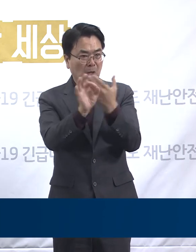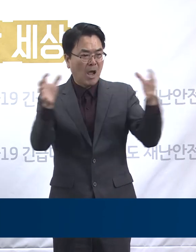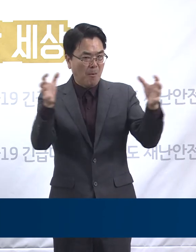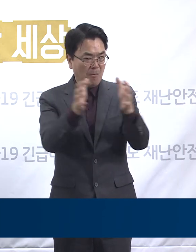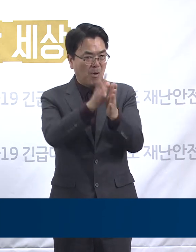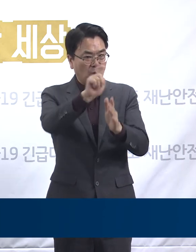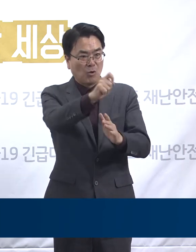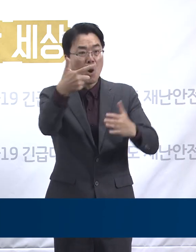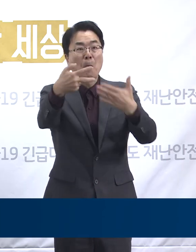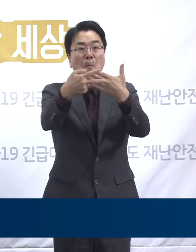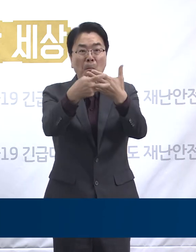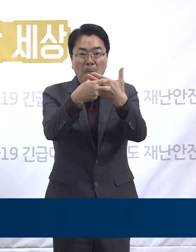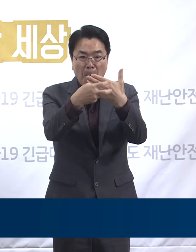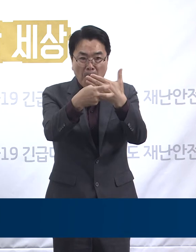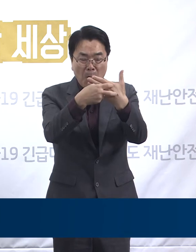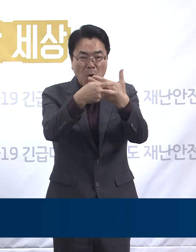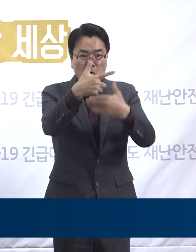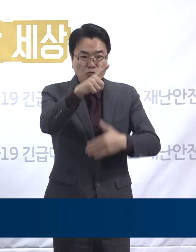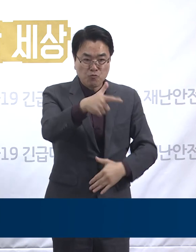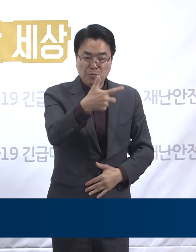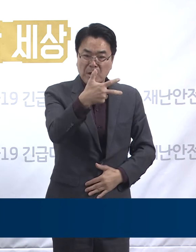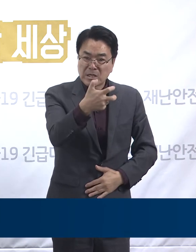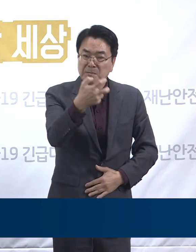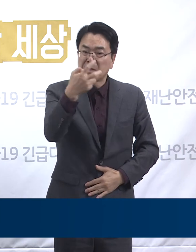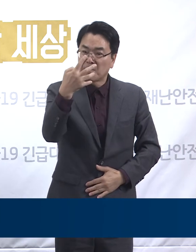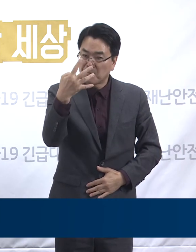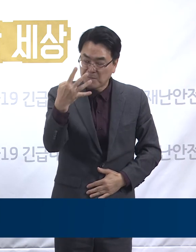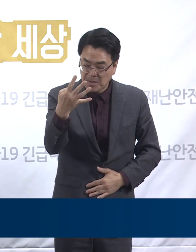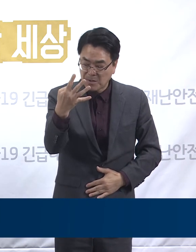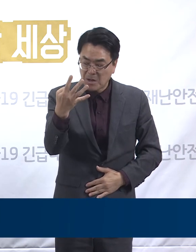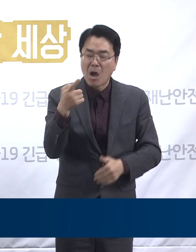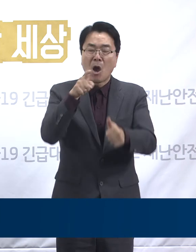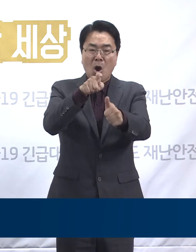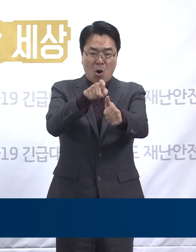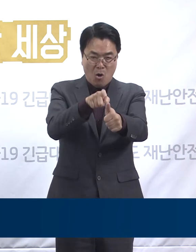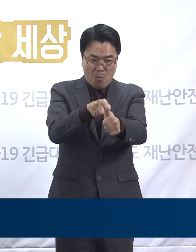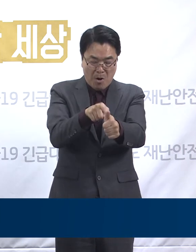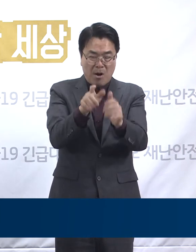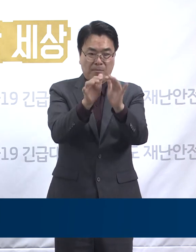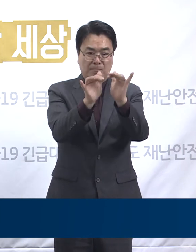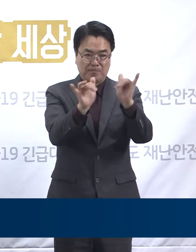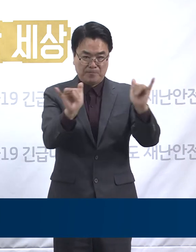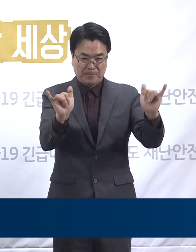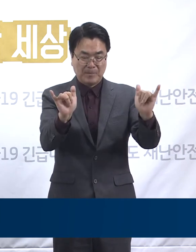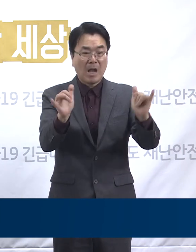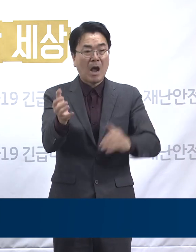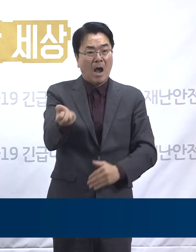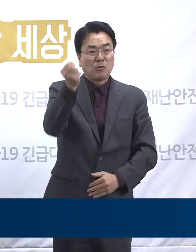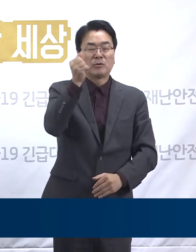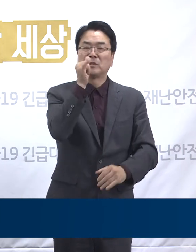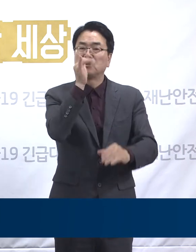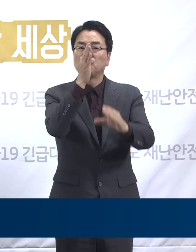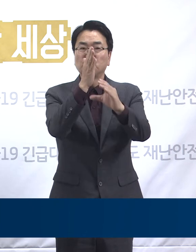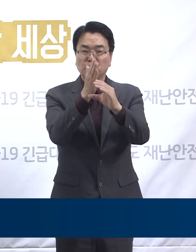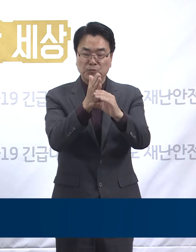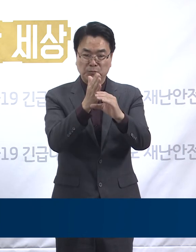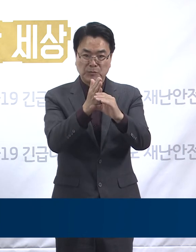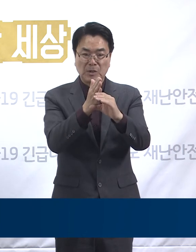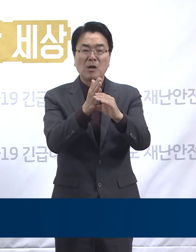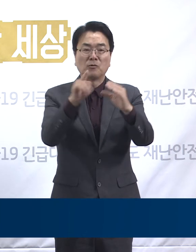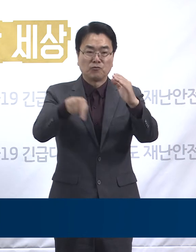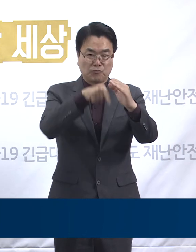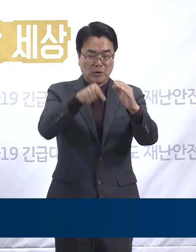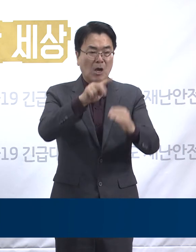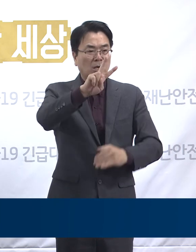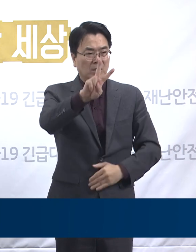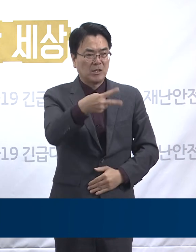16개 병원에 674개의 확진자 치료병상을 확보하고 있으며 현재 사용 중인 병상은 32.9%인